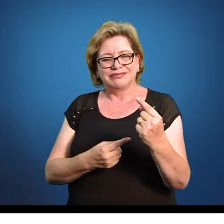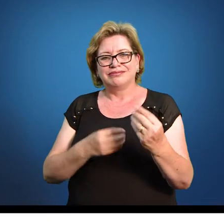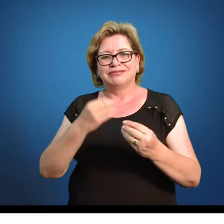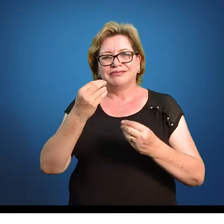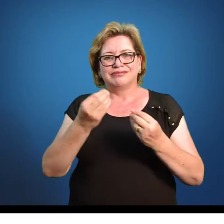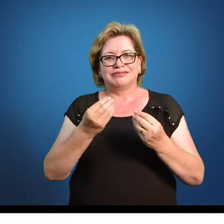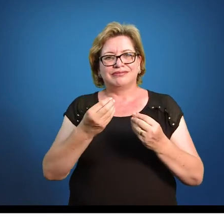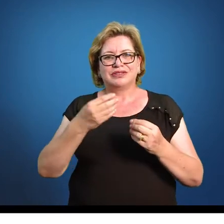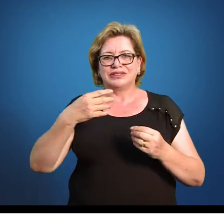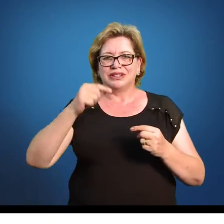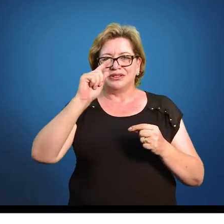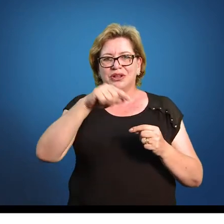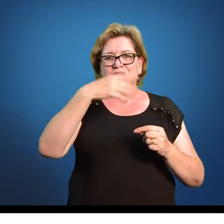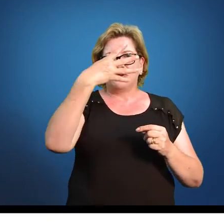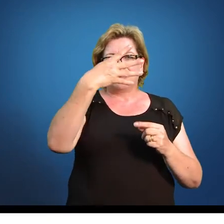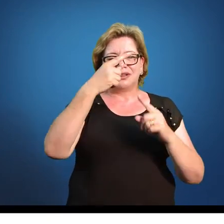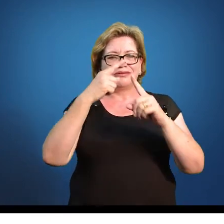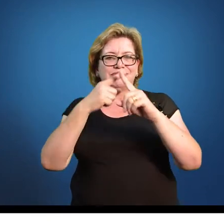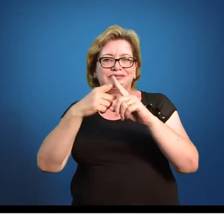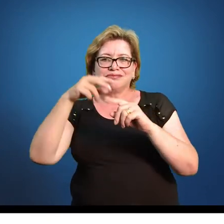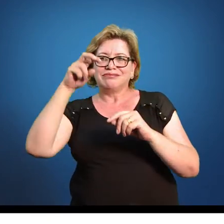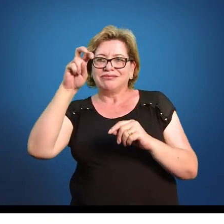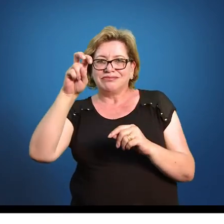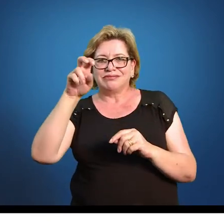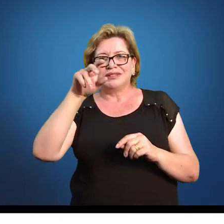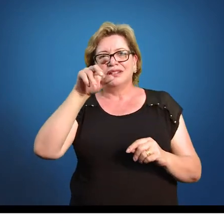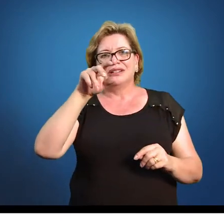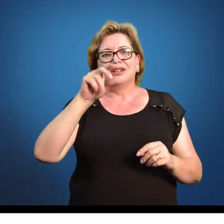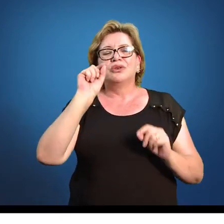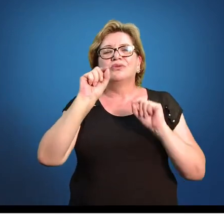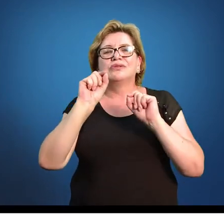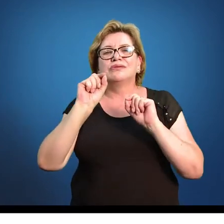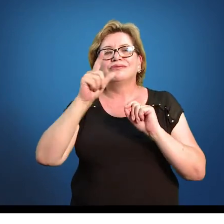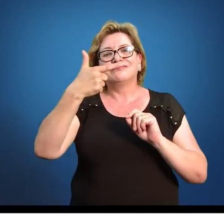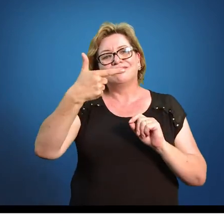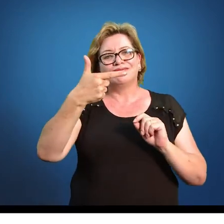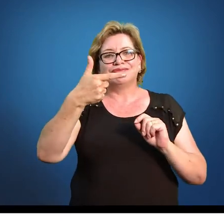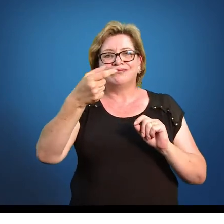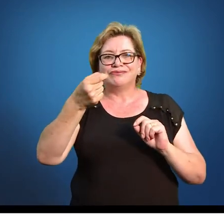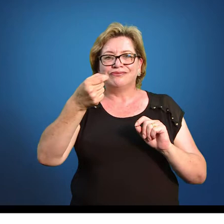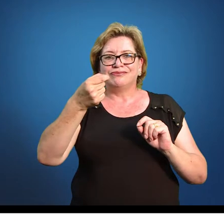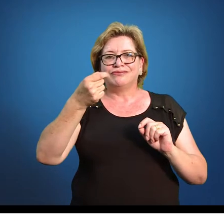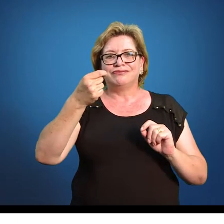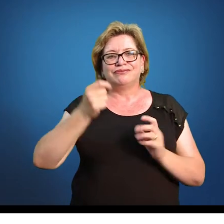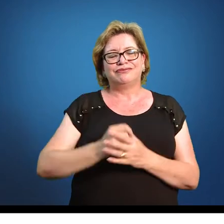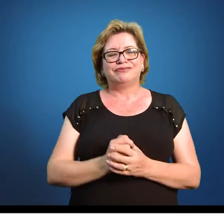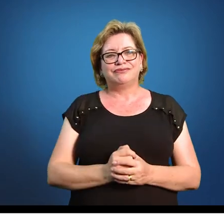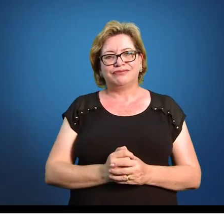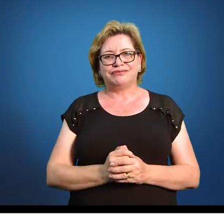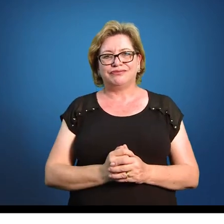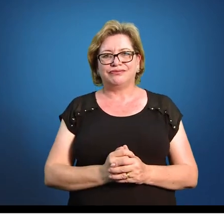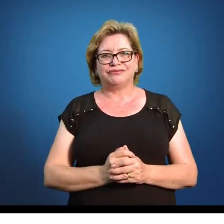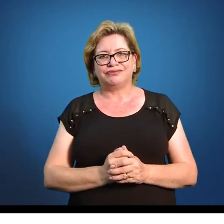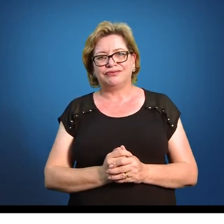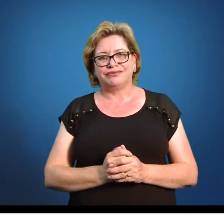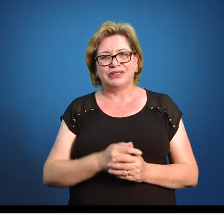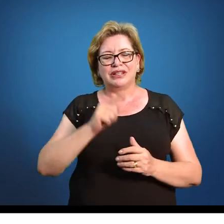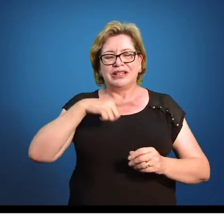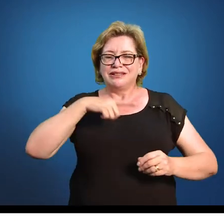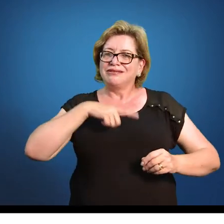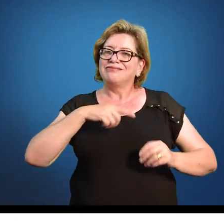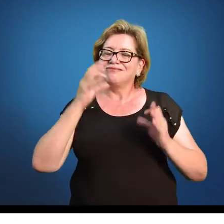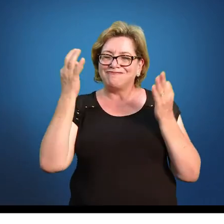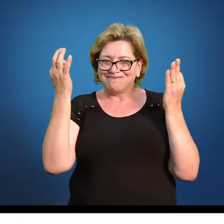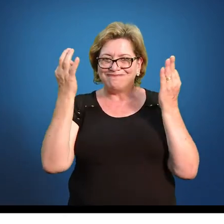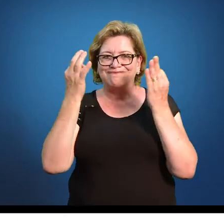Então sobrou aqui em 4 vezes 5, que dá quanto? 20. Então eu tenho